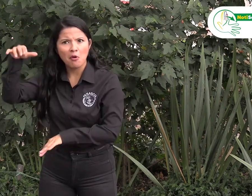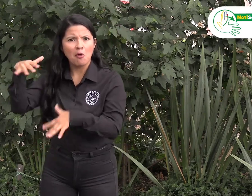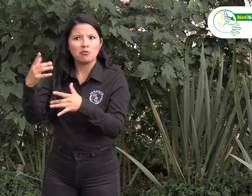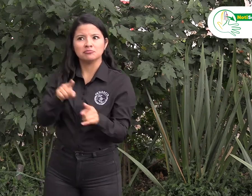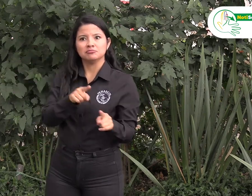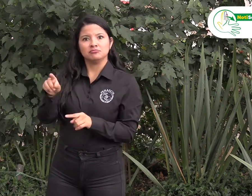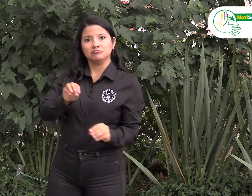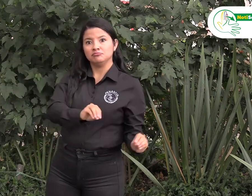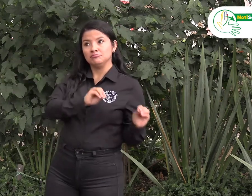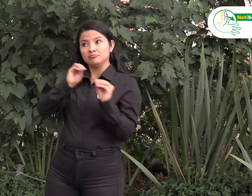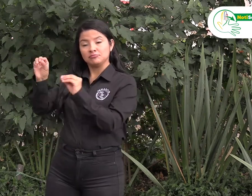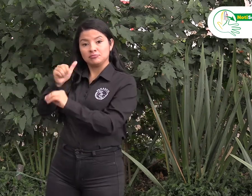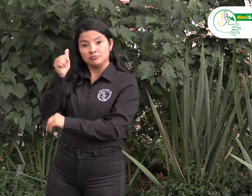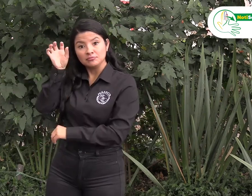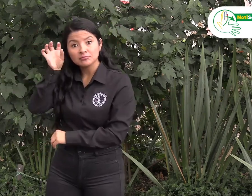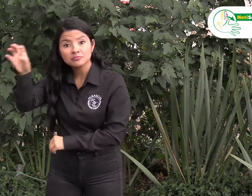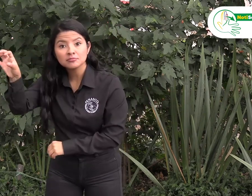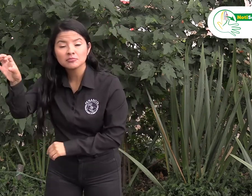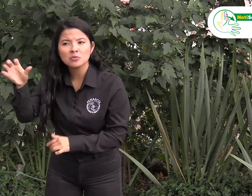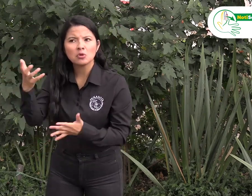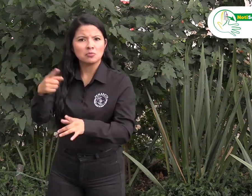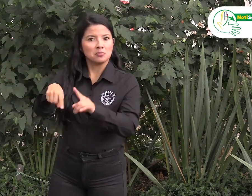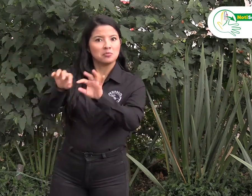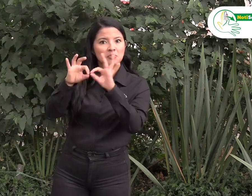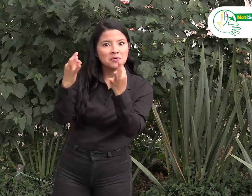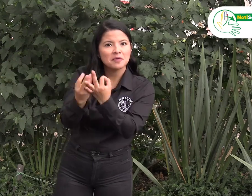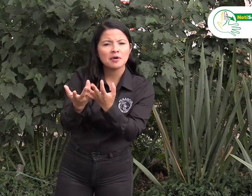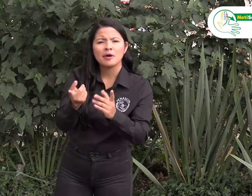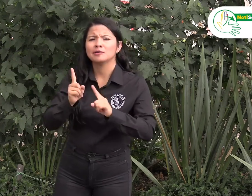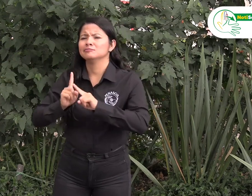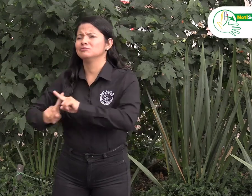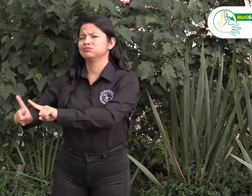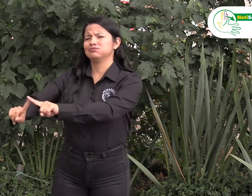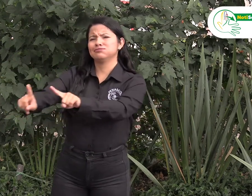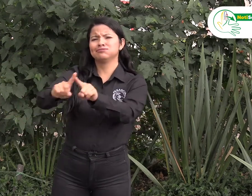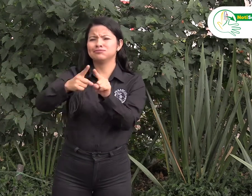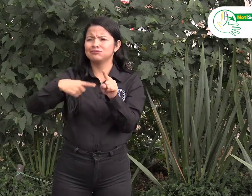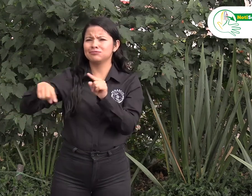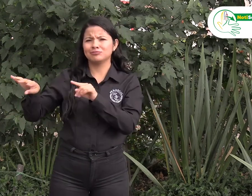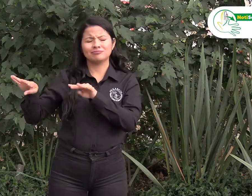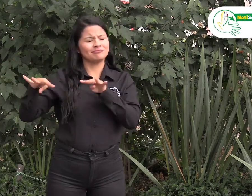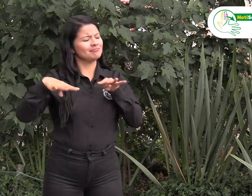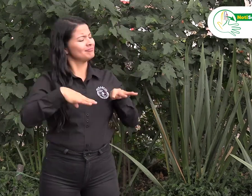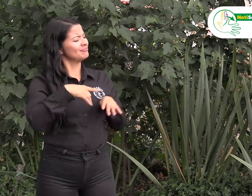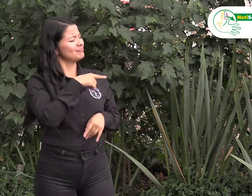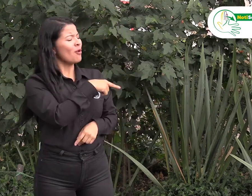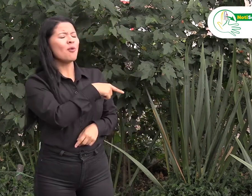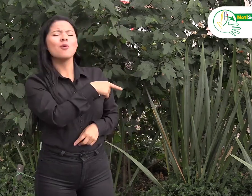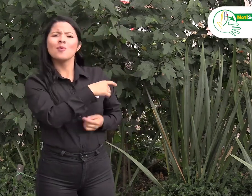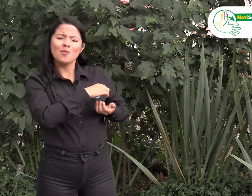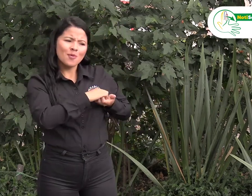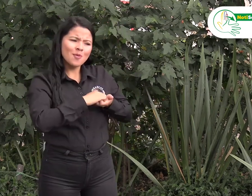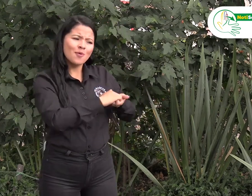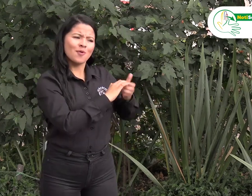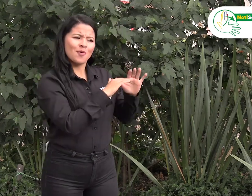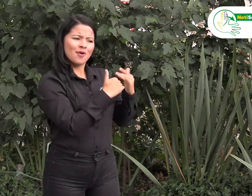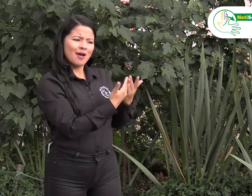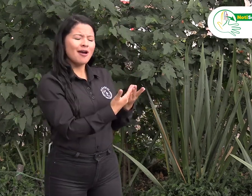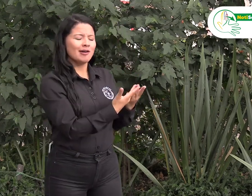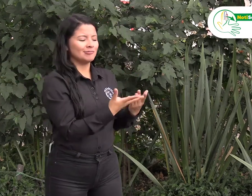se han ido a otros países otros han formado familia y mucho más estos ex alumnos